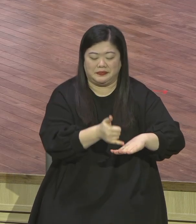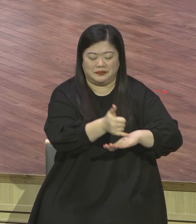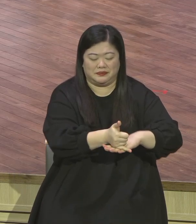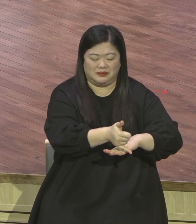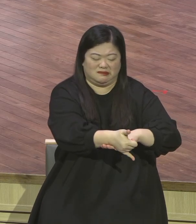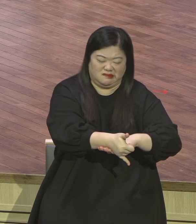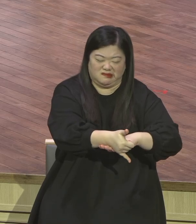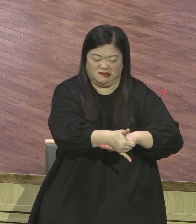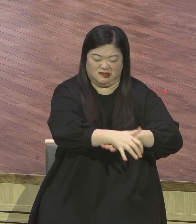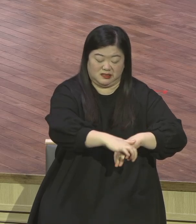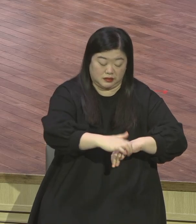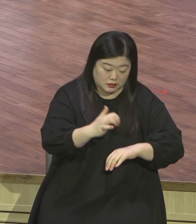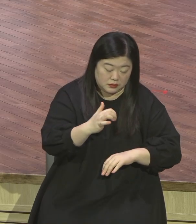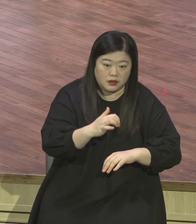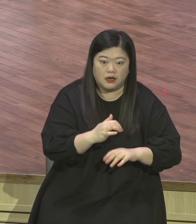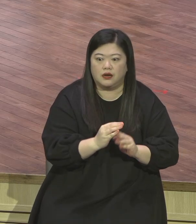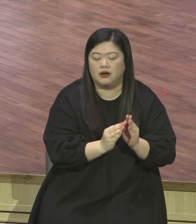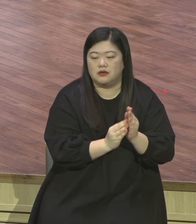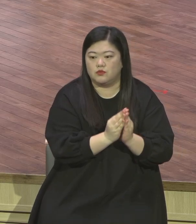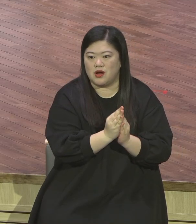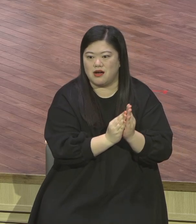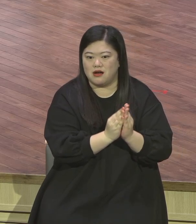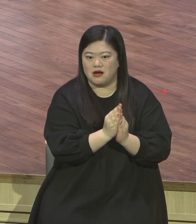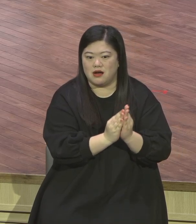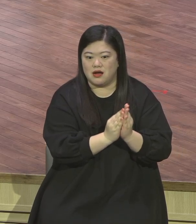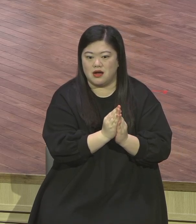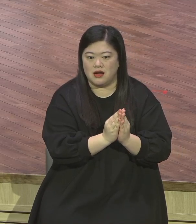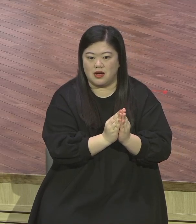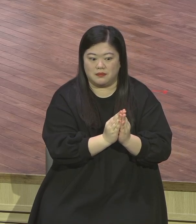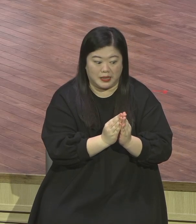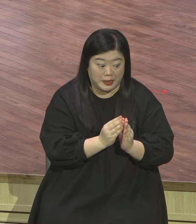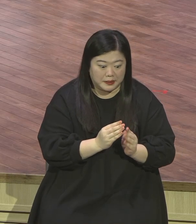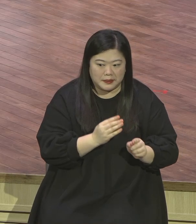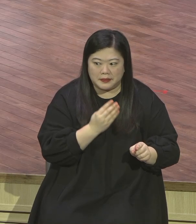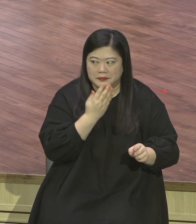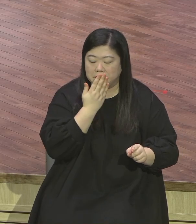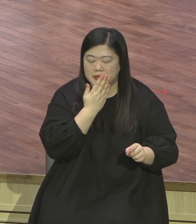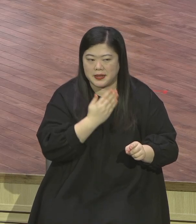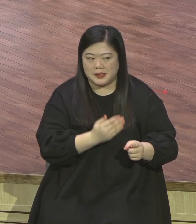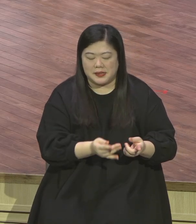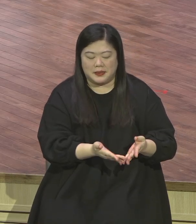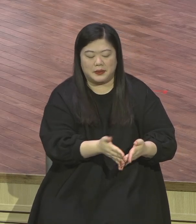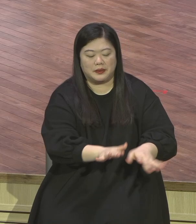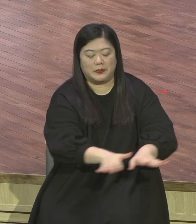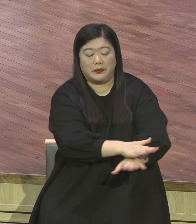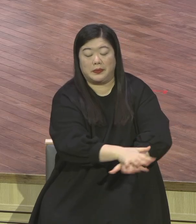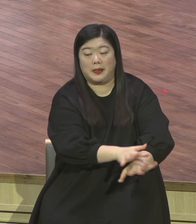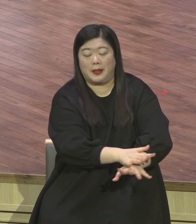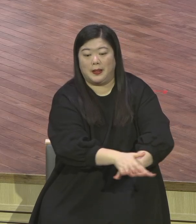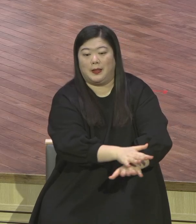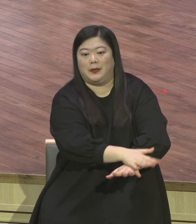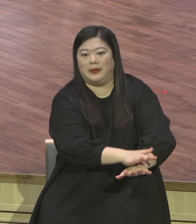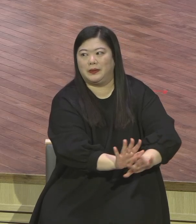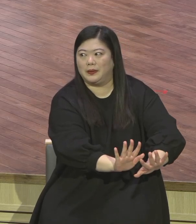말이에요. 발견하니까 그 순간부터 그에게는 뭐요? 부를 게 아무것도 없는 겁니다.